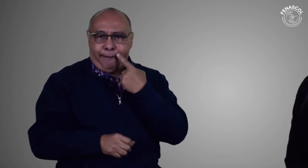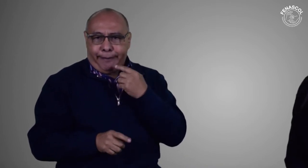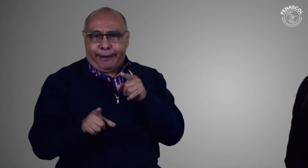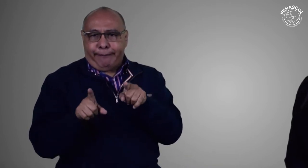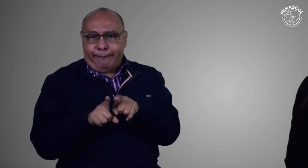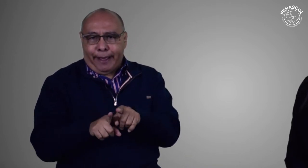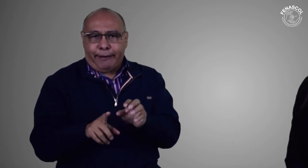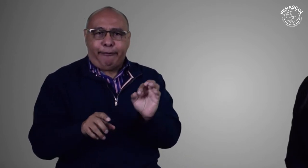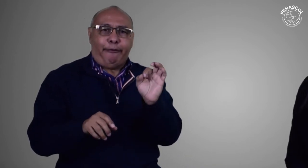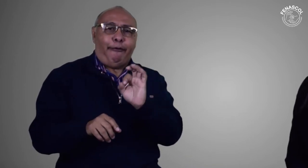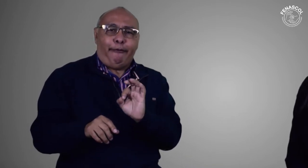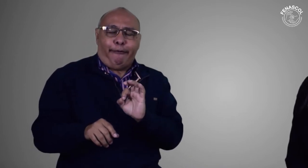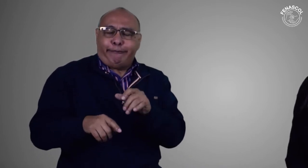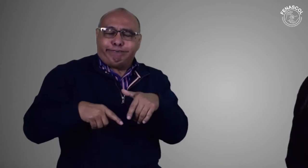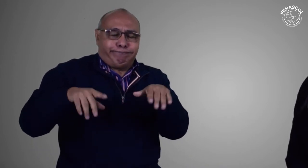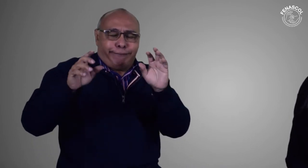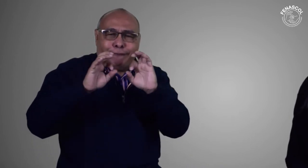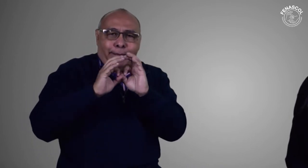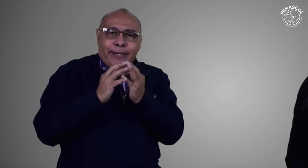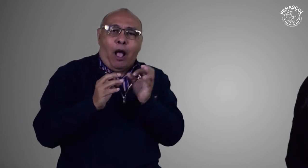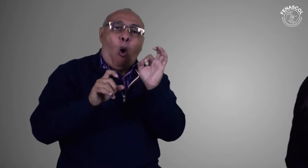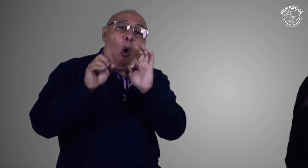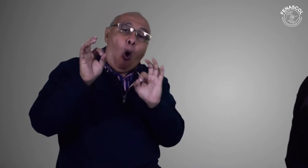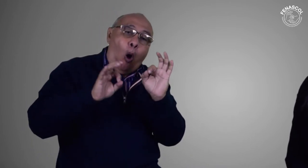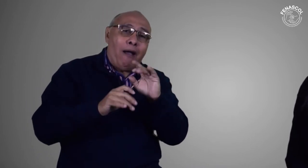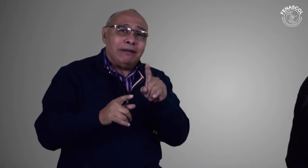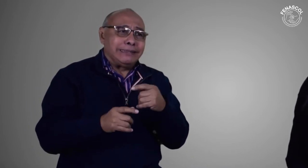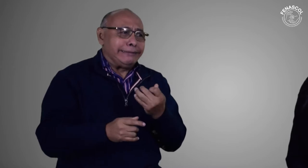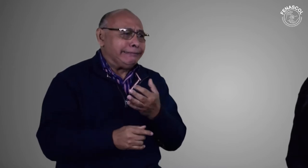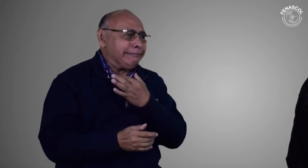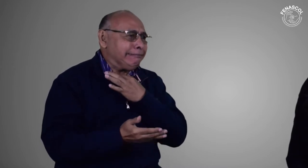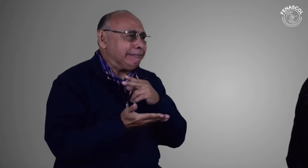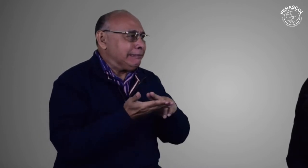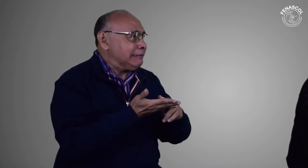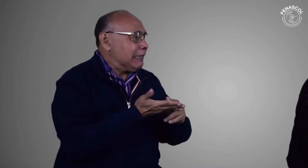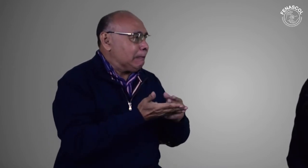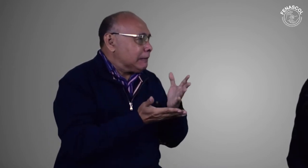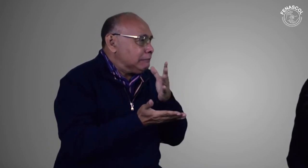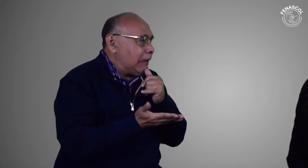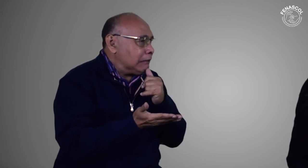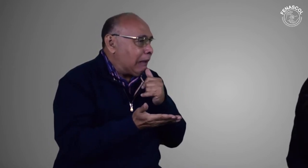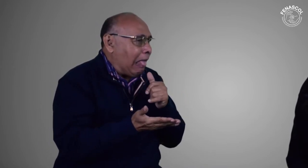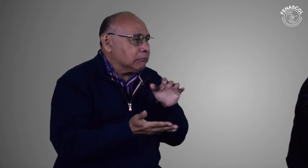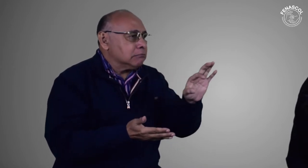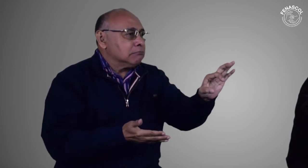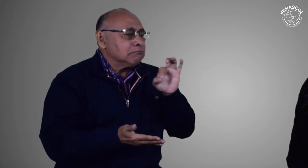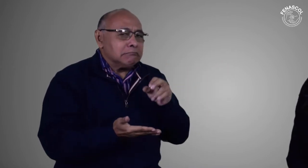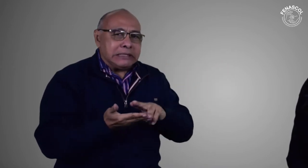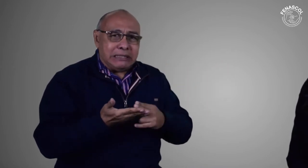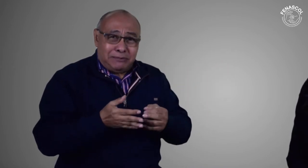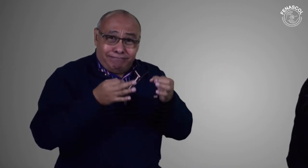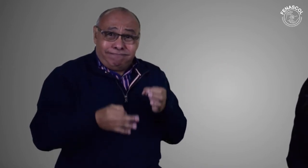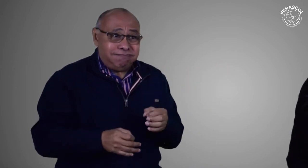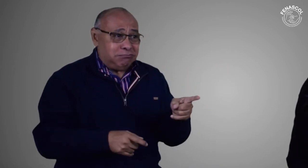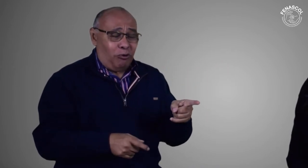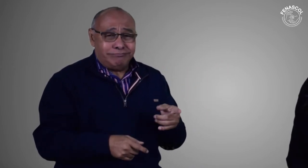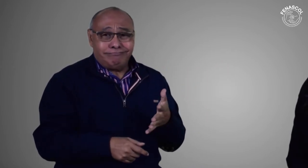de la madre, del padre o algún hermano. Y al no tener recursos para un buen intérprete, se contrata un servicio de interpretación